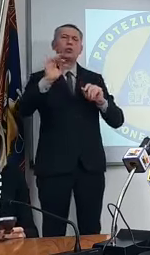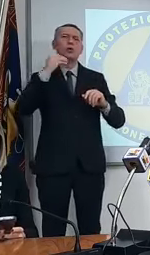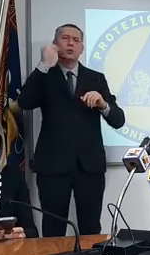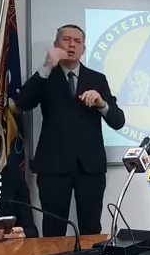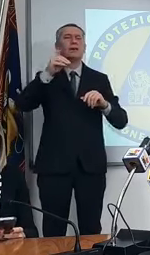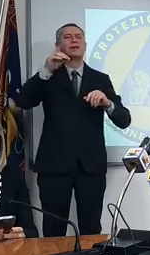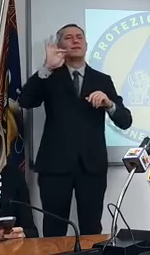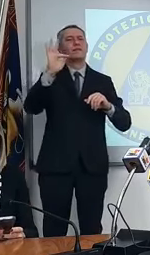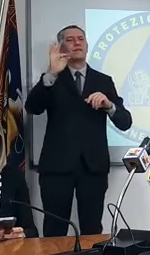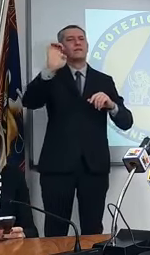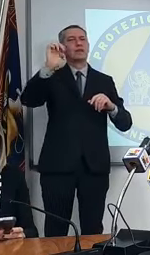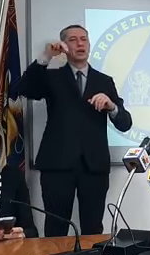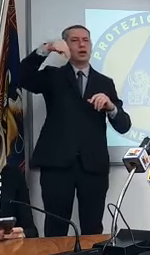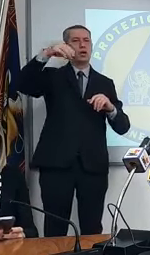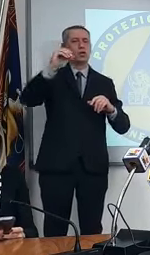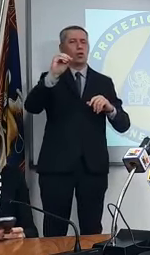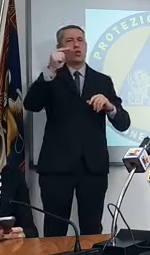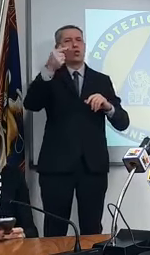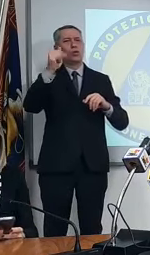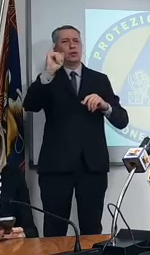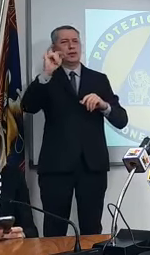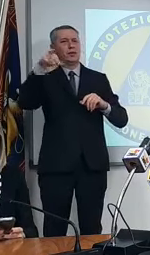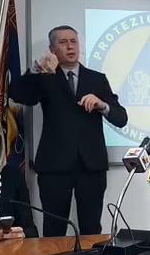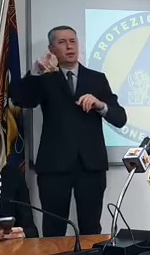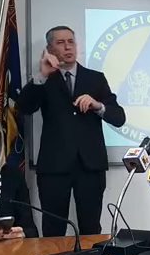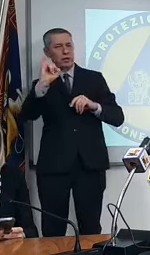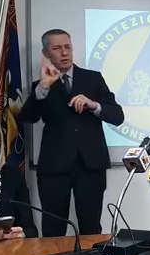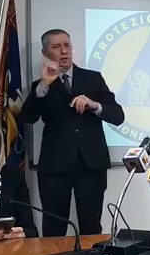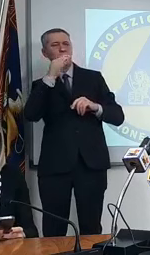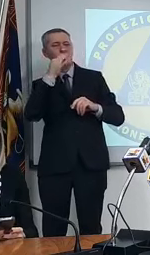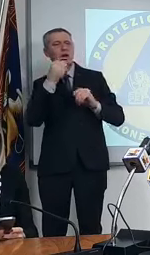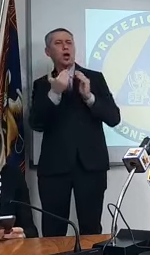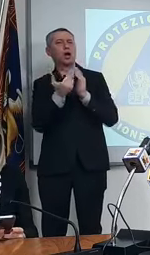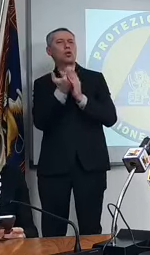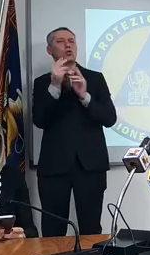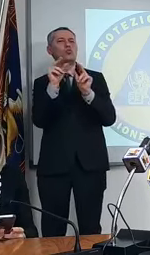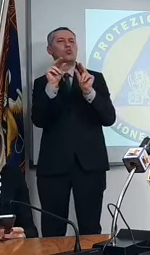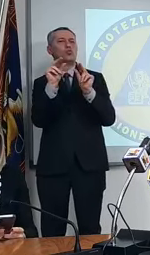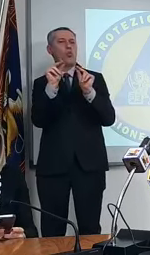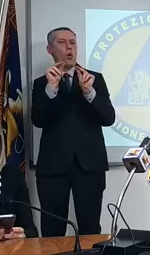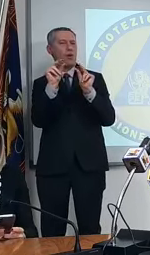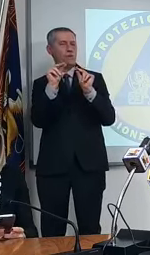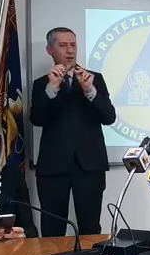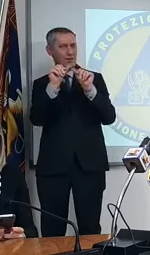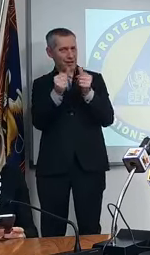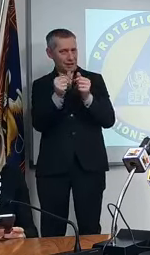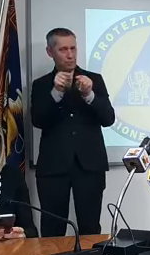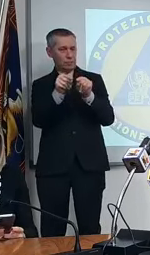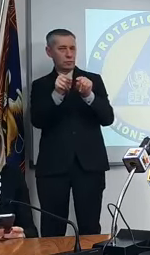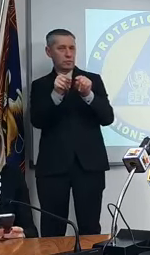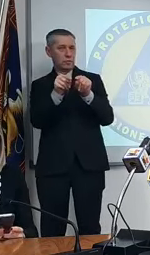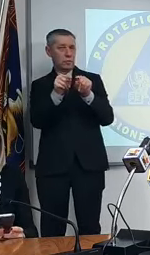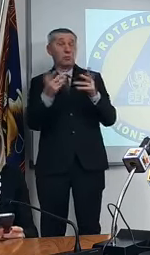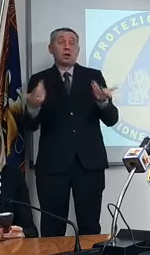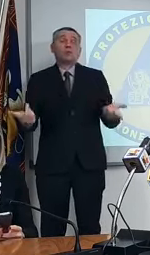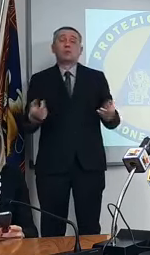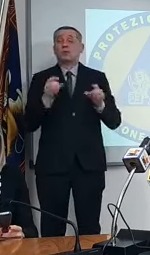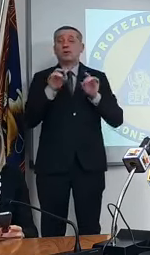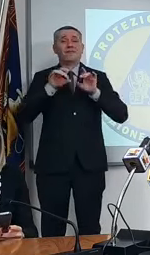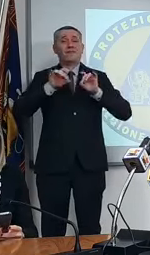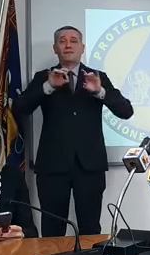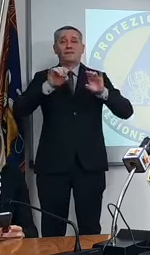fenotipi nuovi fenotipi c ovvio che il virus si replica e aggiusta sempre il tiro in queste